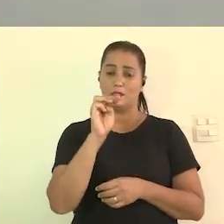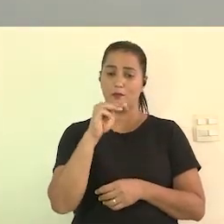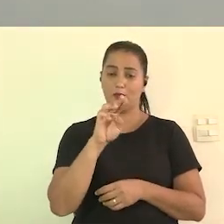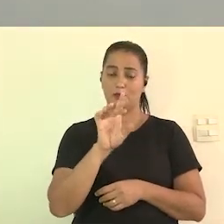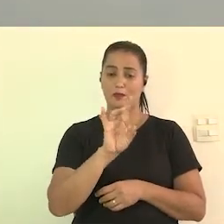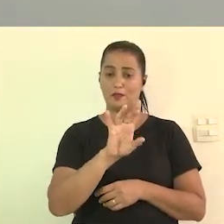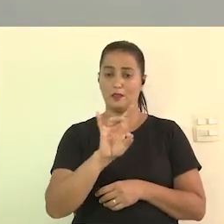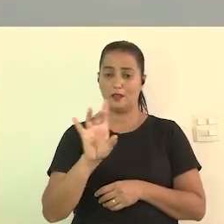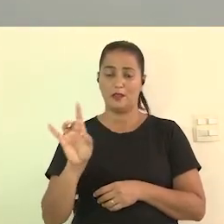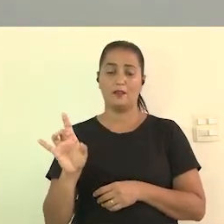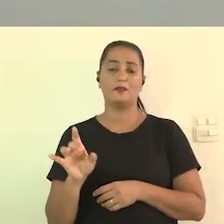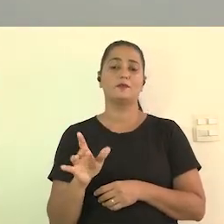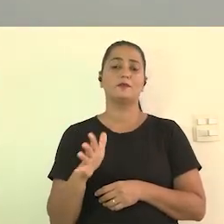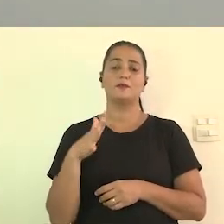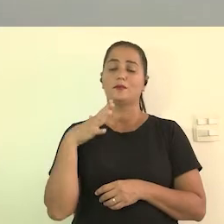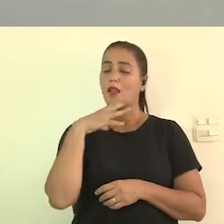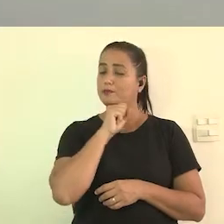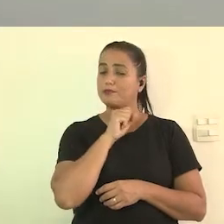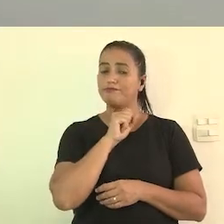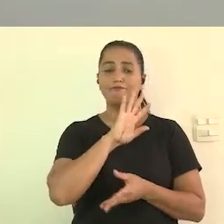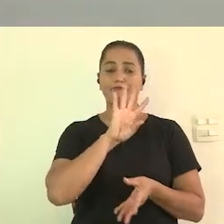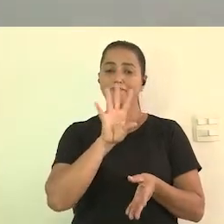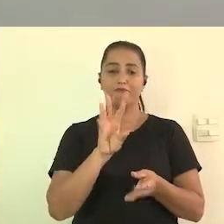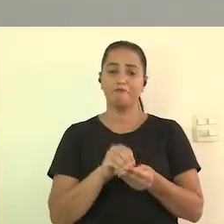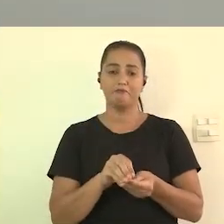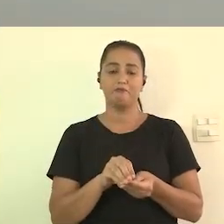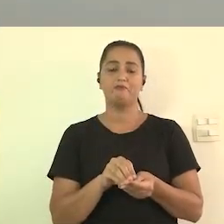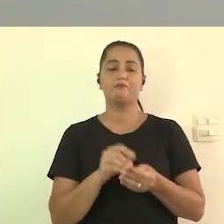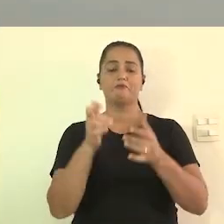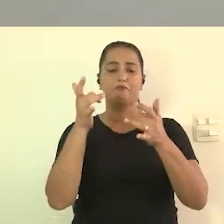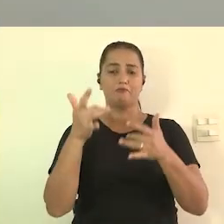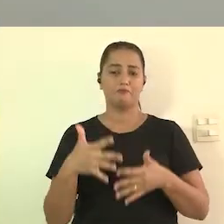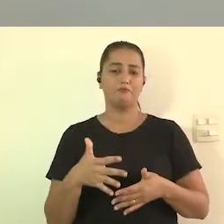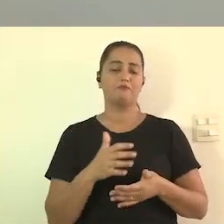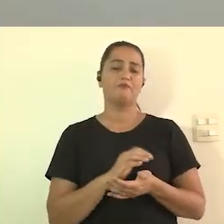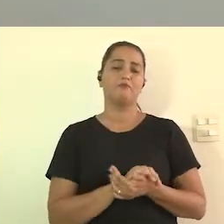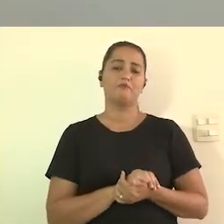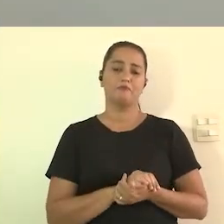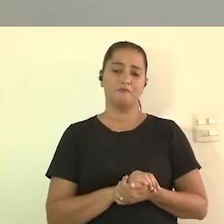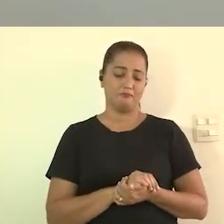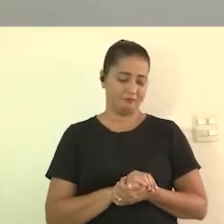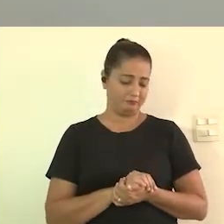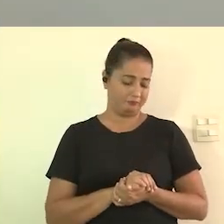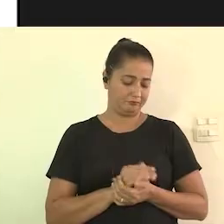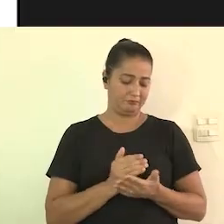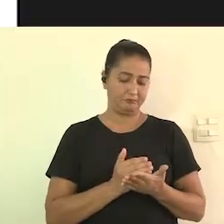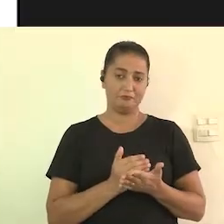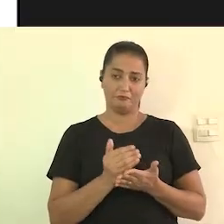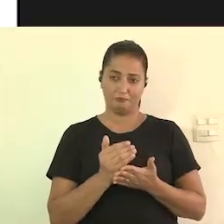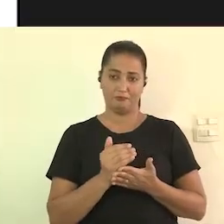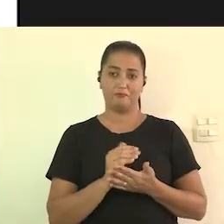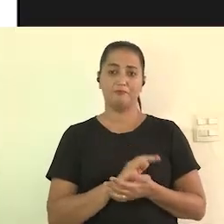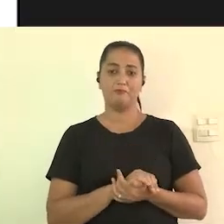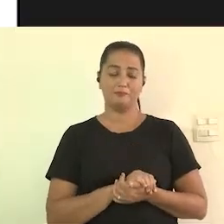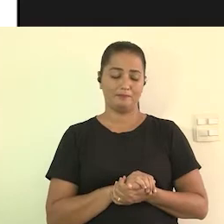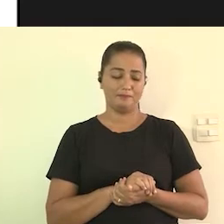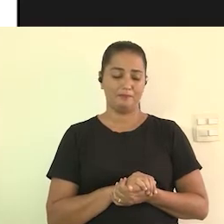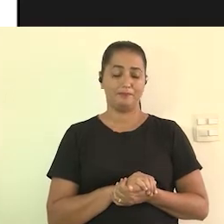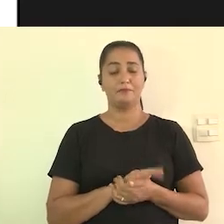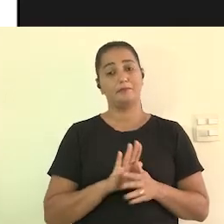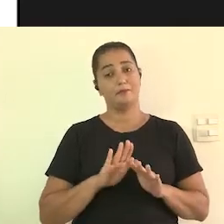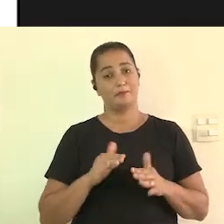minutos para cada um falar um pouquinho e aí ele vai ver no tempo posso começar? pode